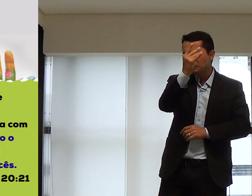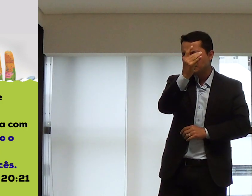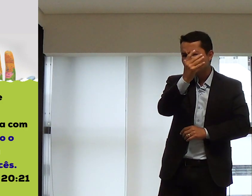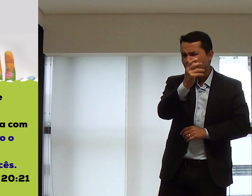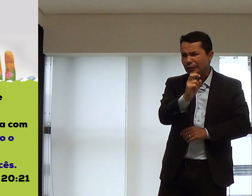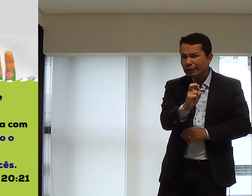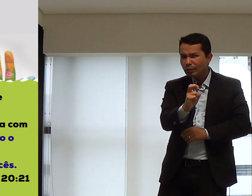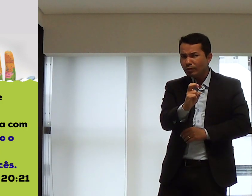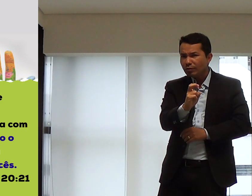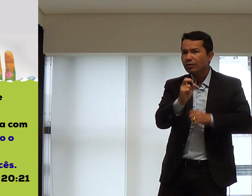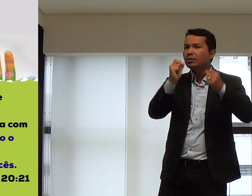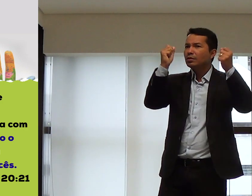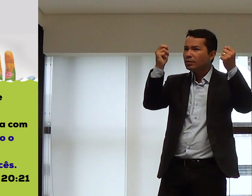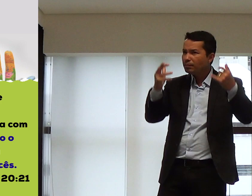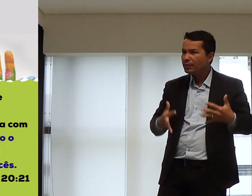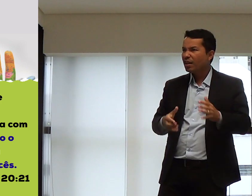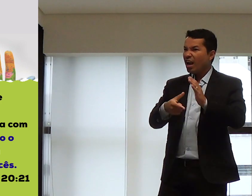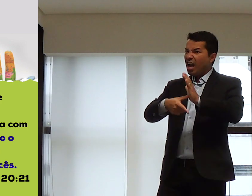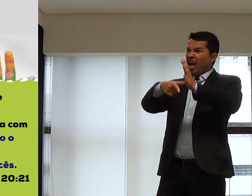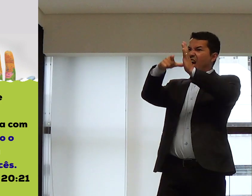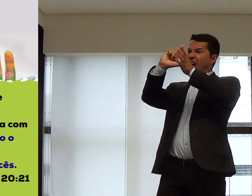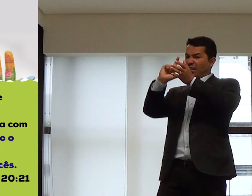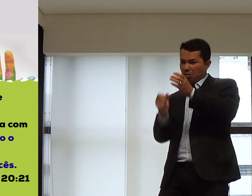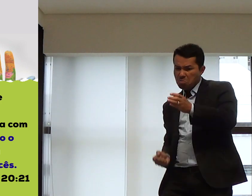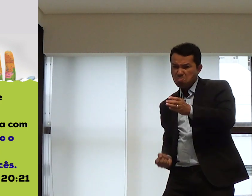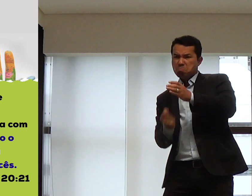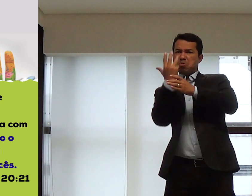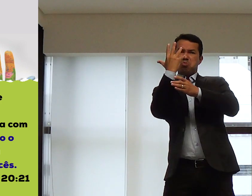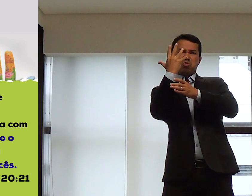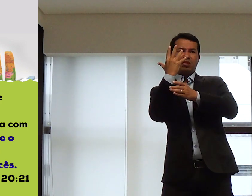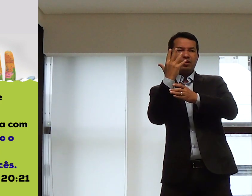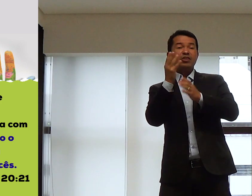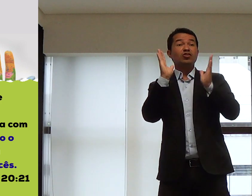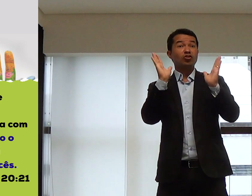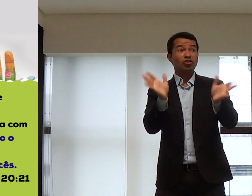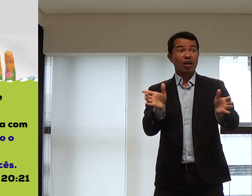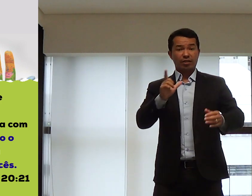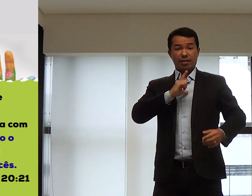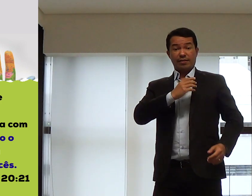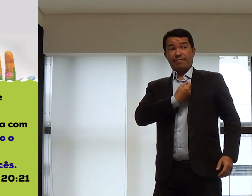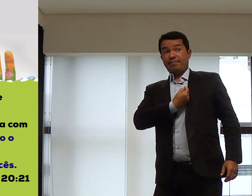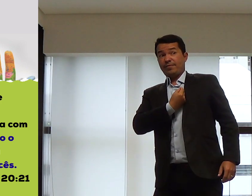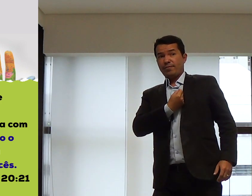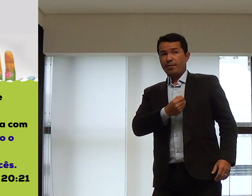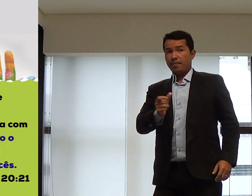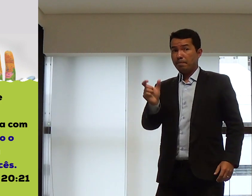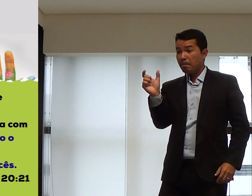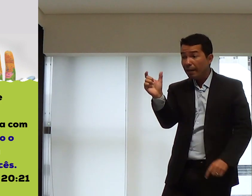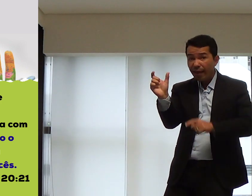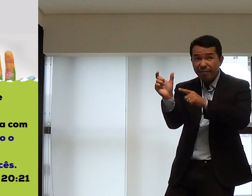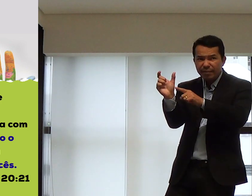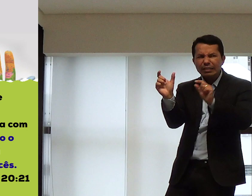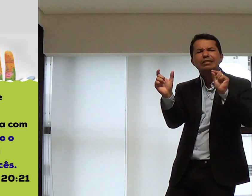João, explica o quê? Que antes que Deus criasse o mundo. Jesus